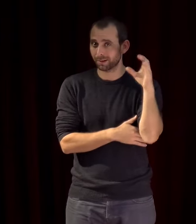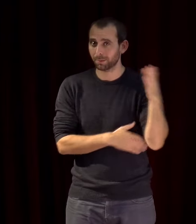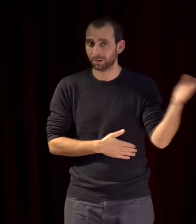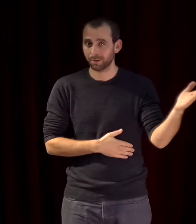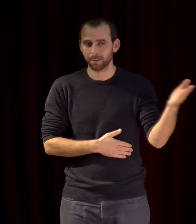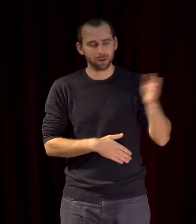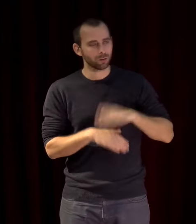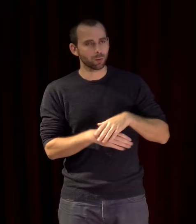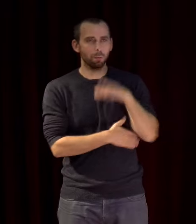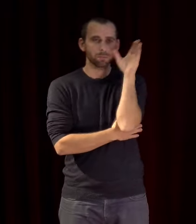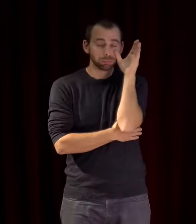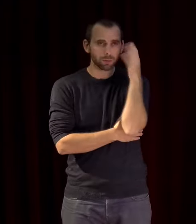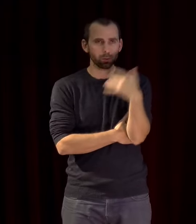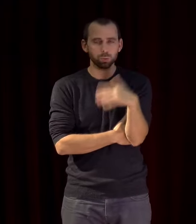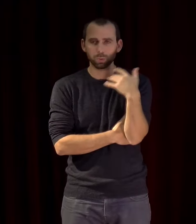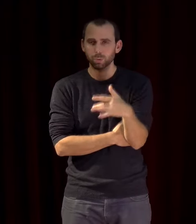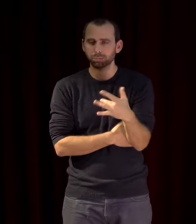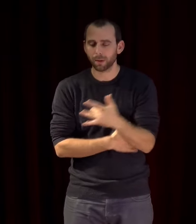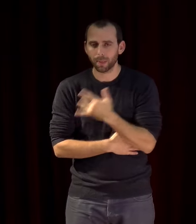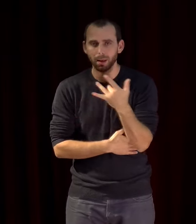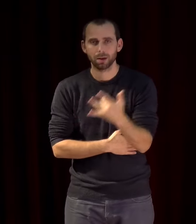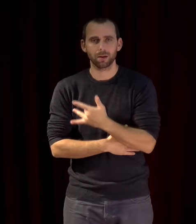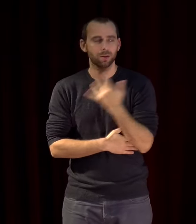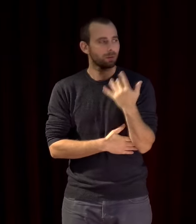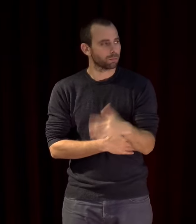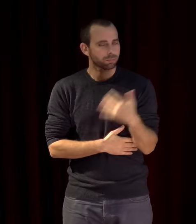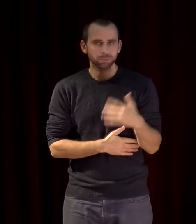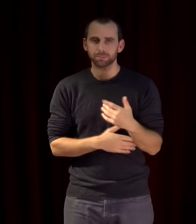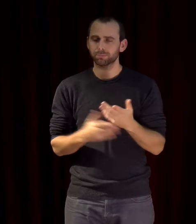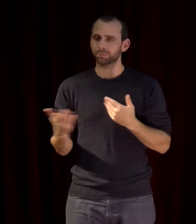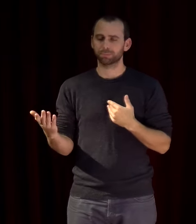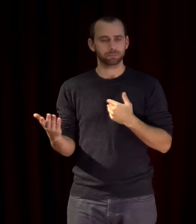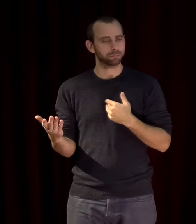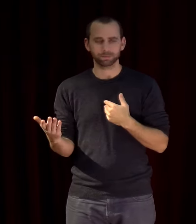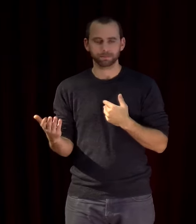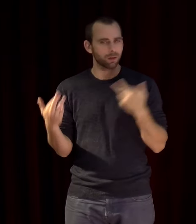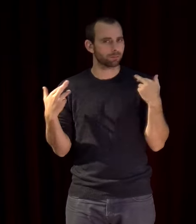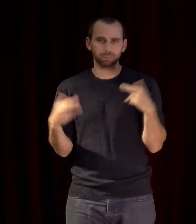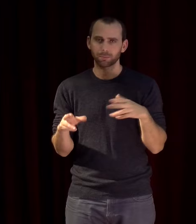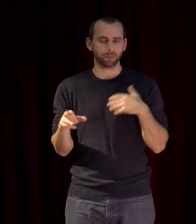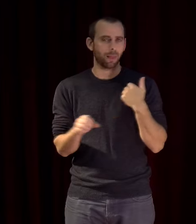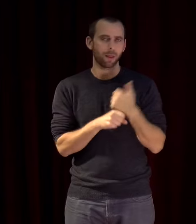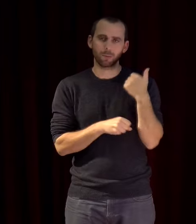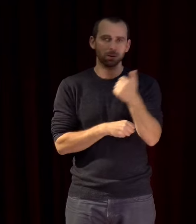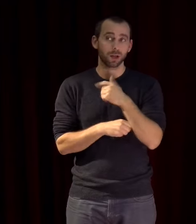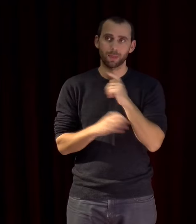tellement intéressé ce qu'elle a raconté à ce moment-là qu'on a dit l'année prochaine quand les rencontres auront lieu à Montpellier, on invitera Giovanna